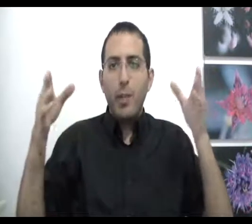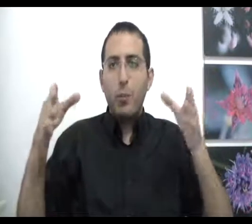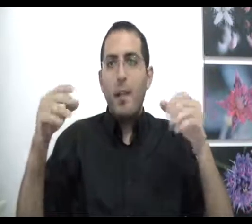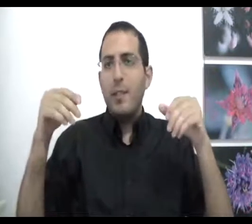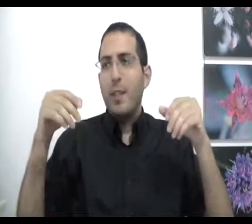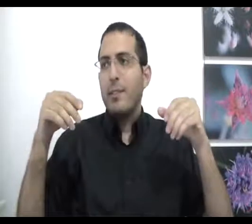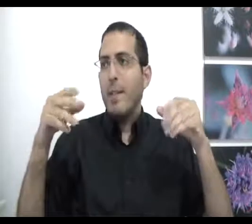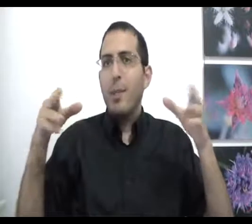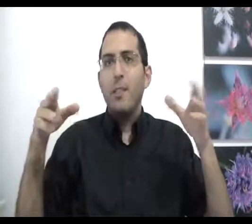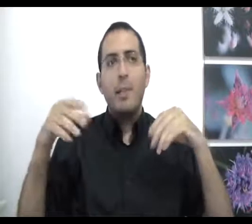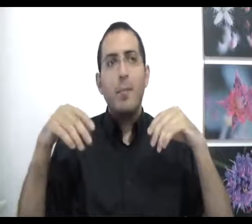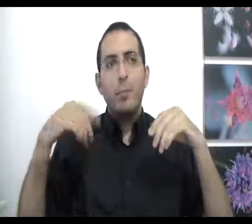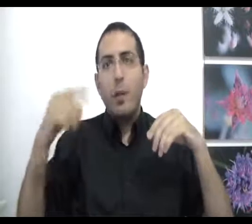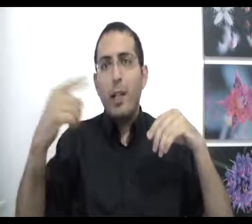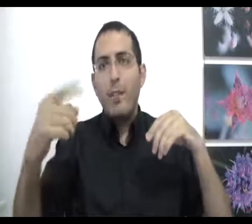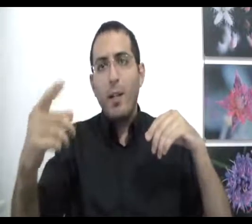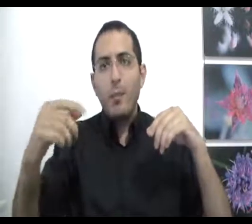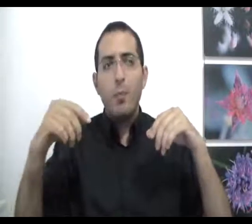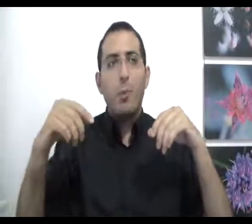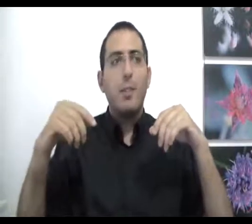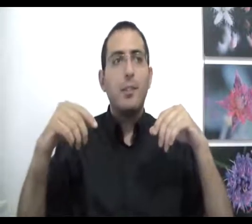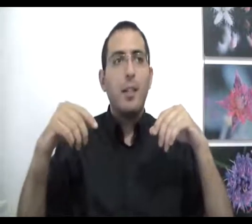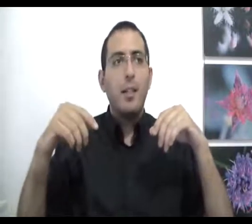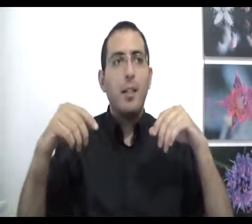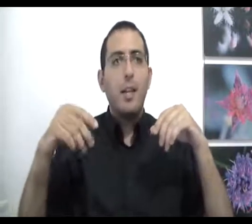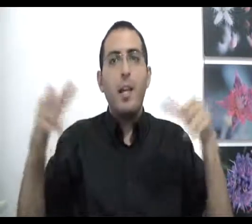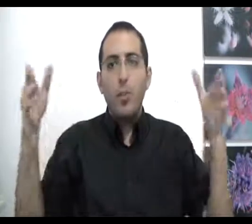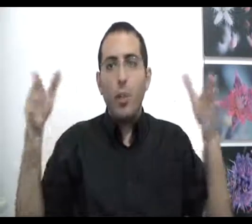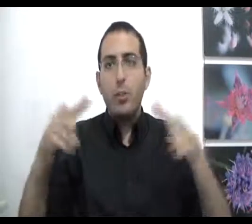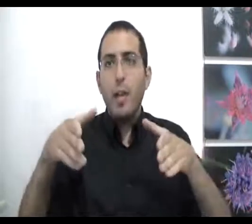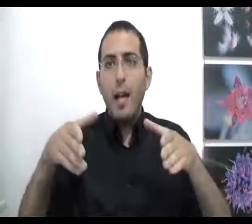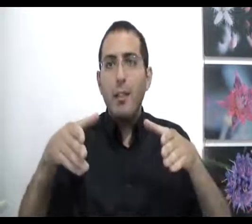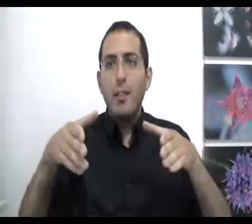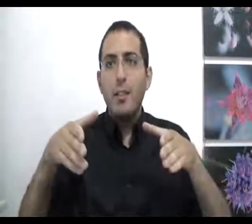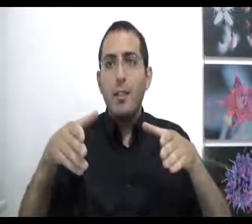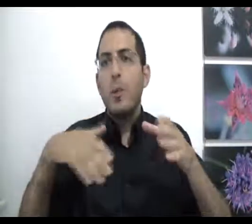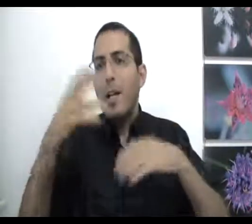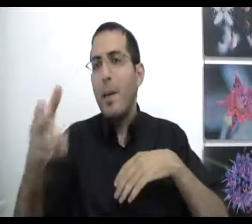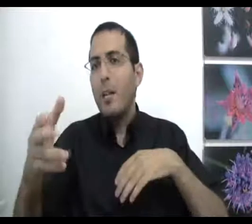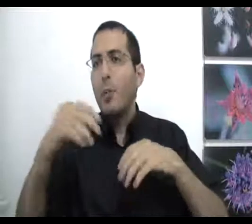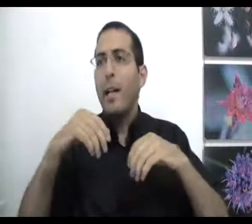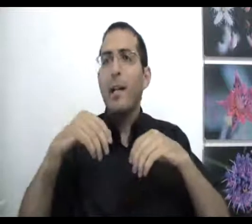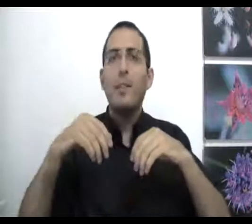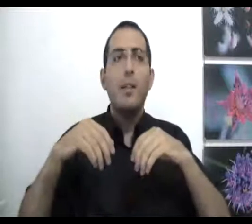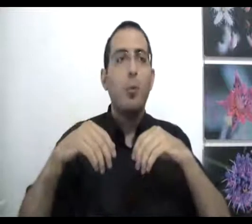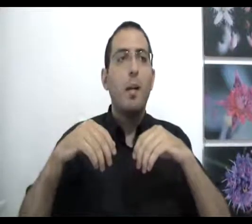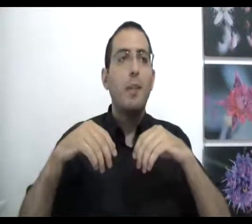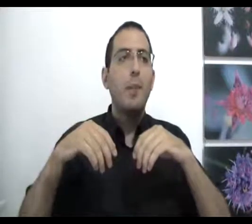לדוגמה על הדבר הזה למה בעצם האדם בכל רגע ורגע רוצה לשמוע את ההרצאה? כי יש לו רצון אחד שבלמענו הוא בא להרצאה לדוגמה אדם